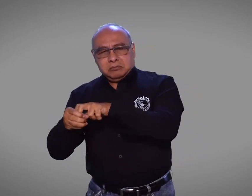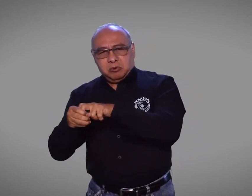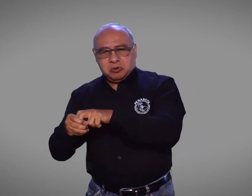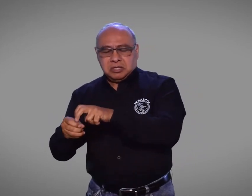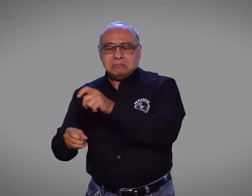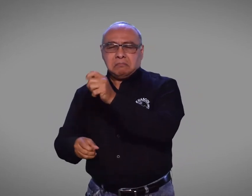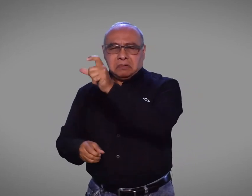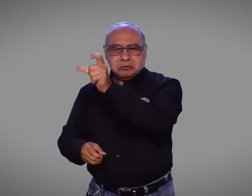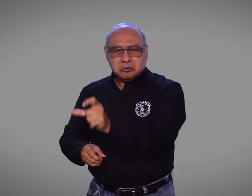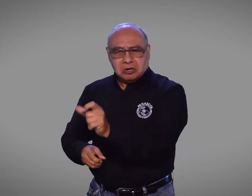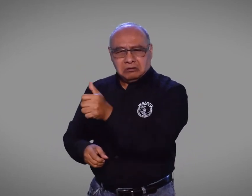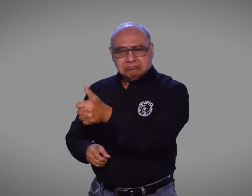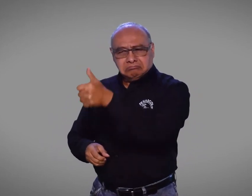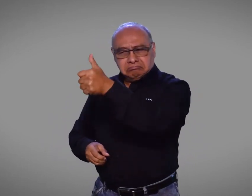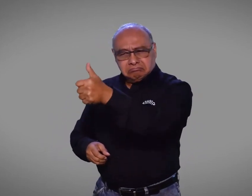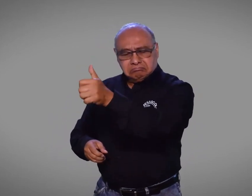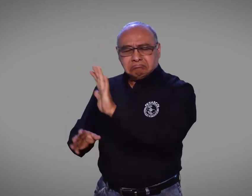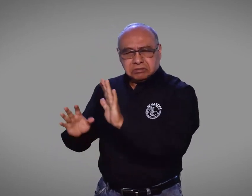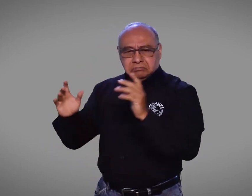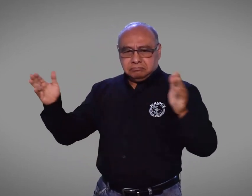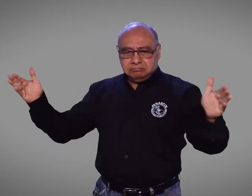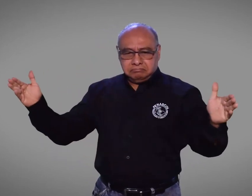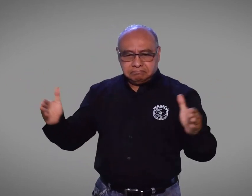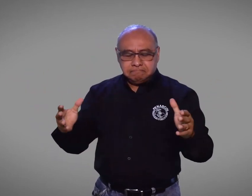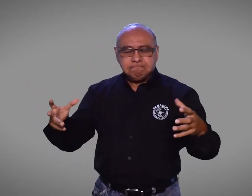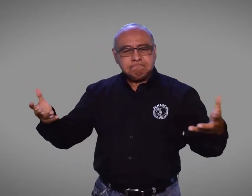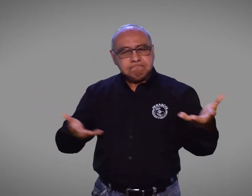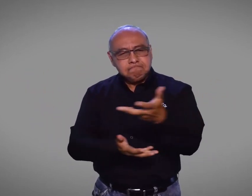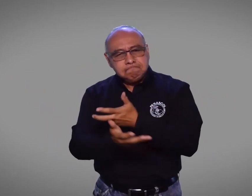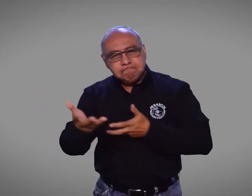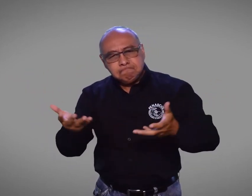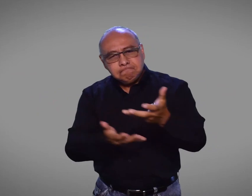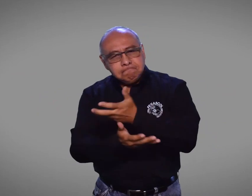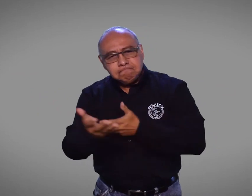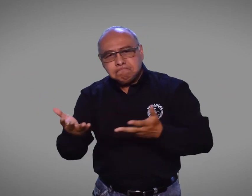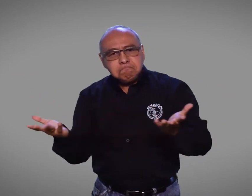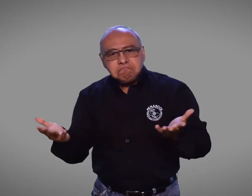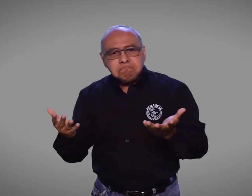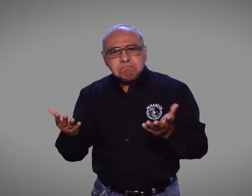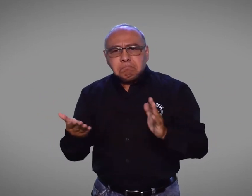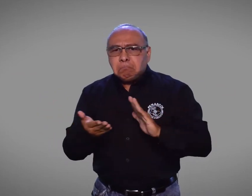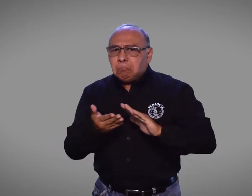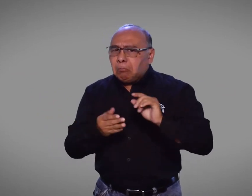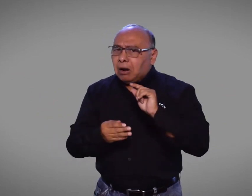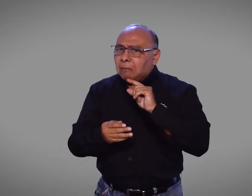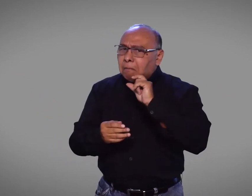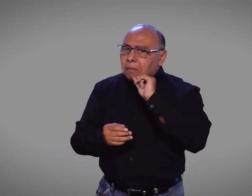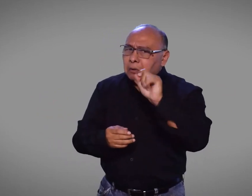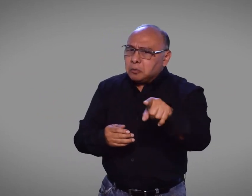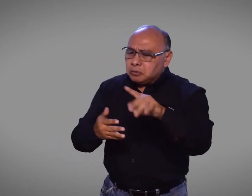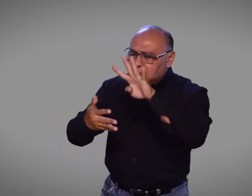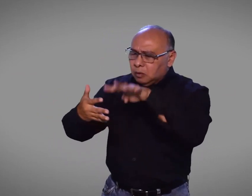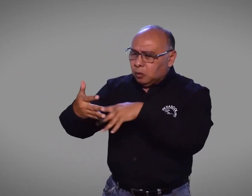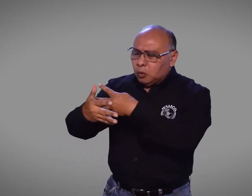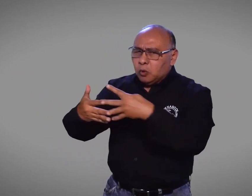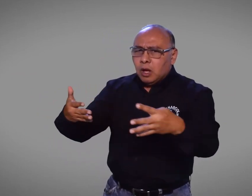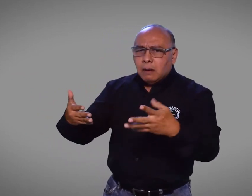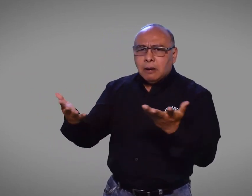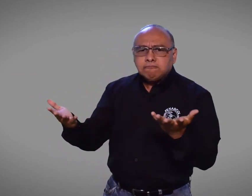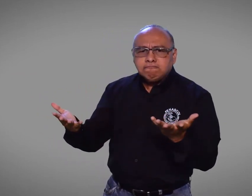Viceministro de Transporte y otros funcionarios. En esta reunión se preguntó sobre el retraso en el proceso de cumplimiento